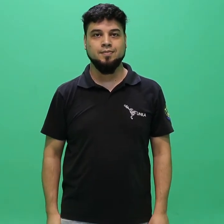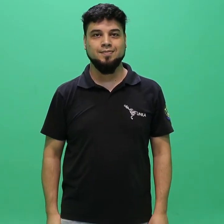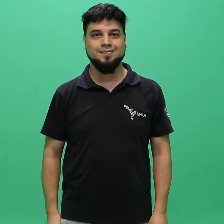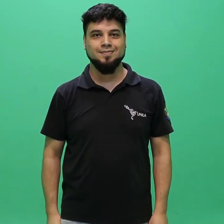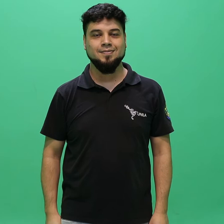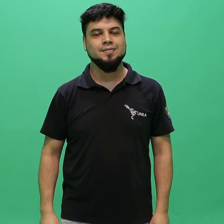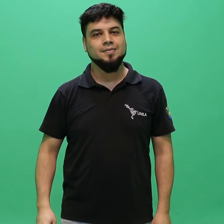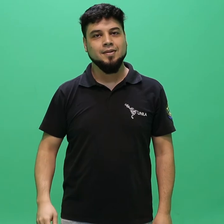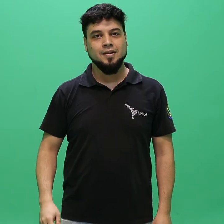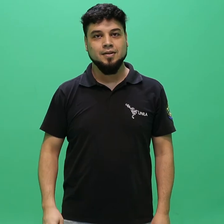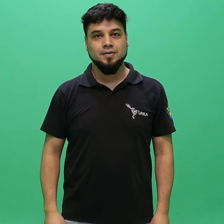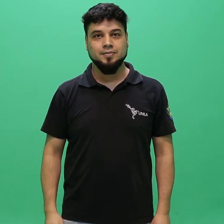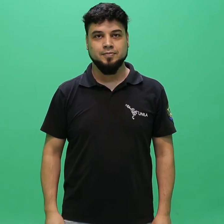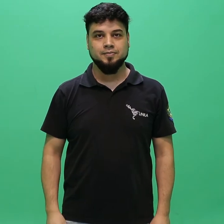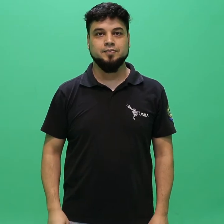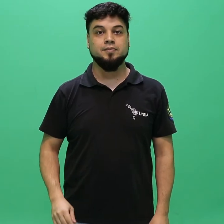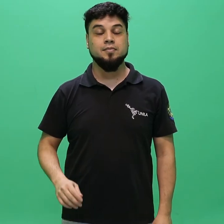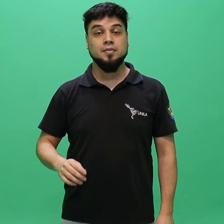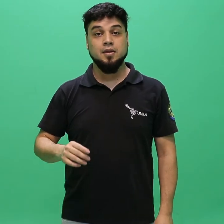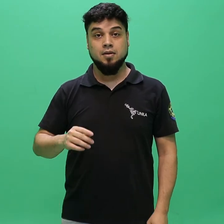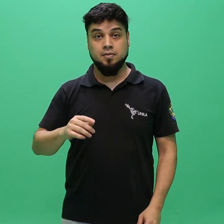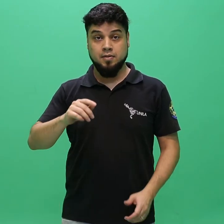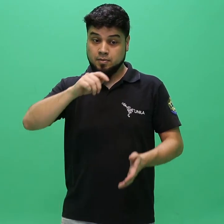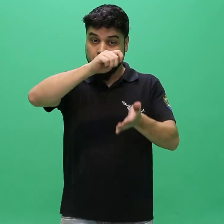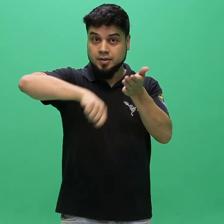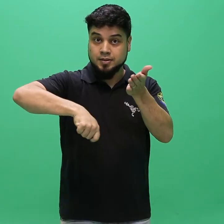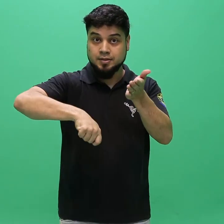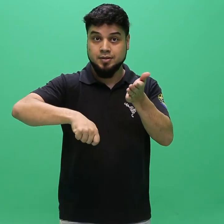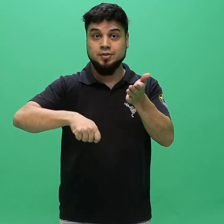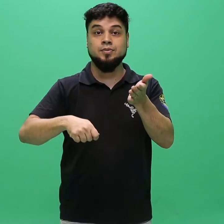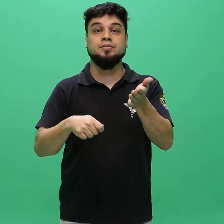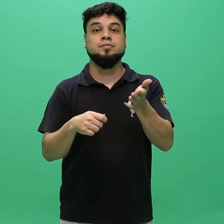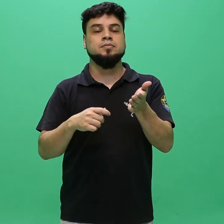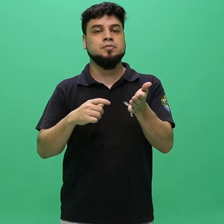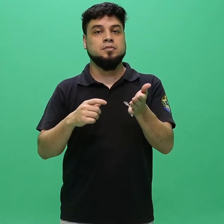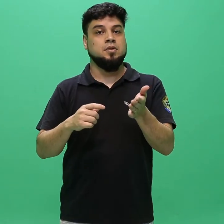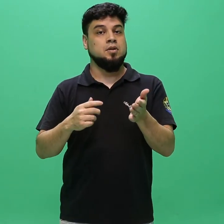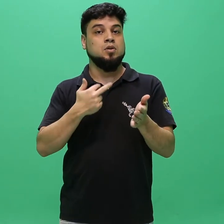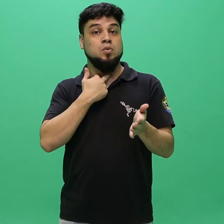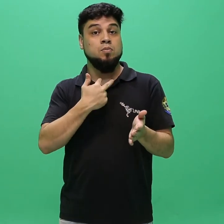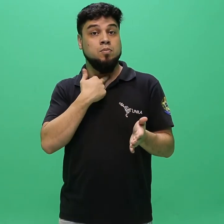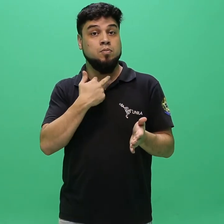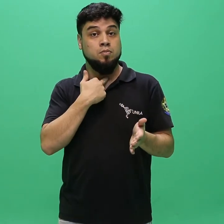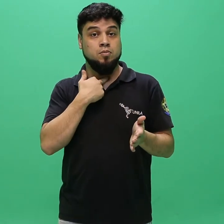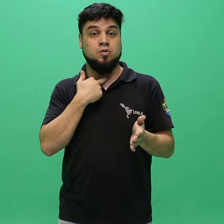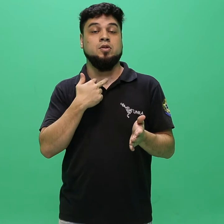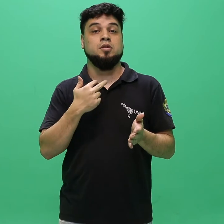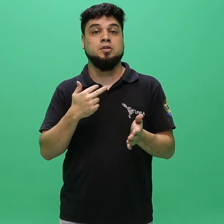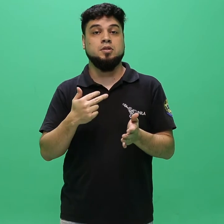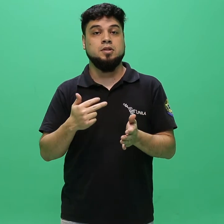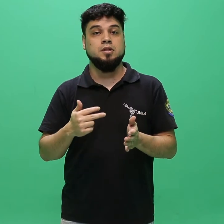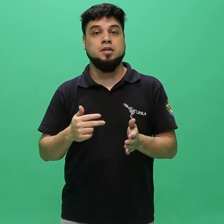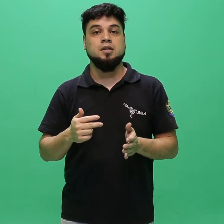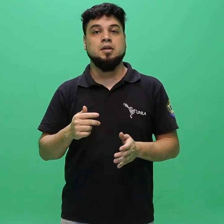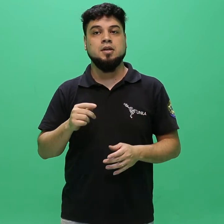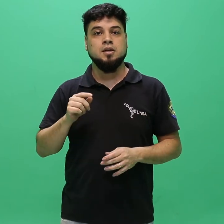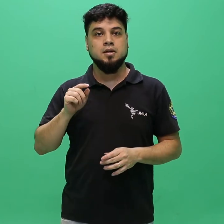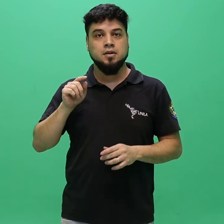dispensadas as formas de legalização de documentos emitidos no interior, devendo os